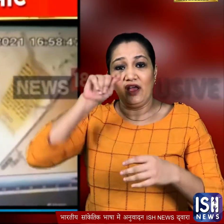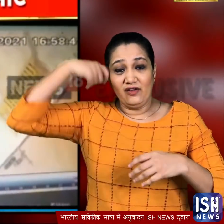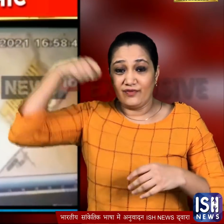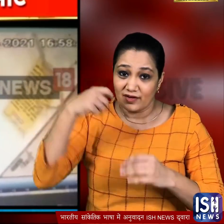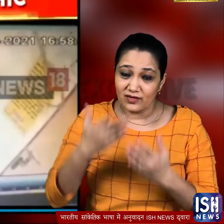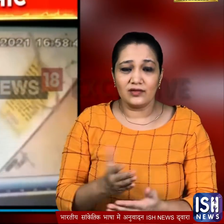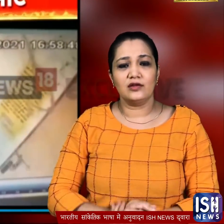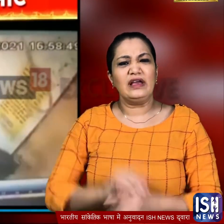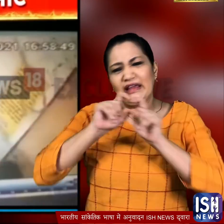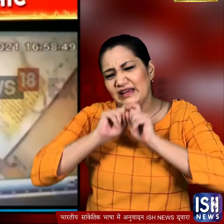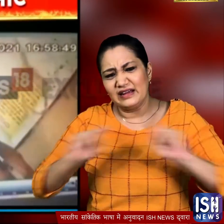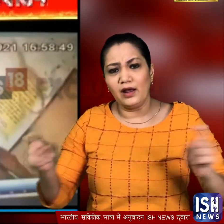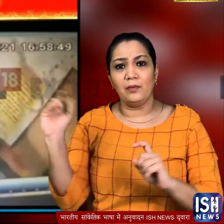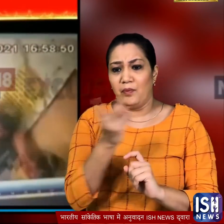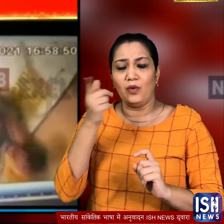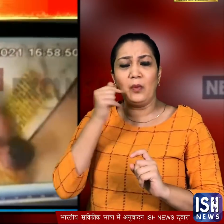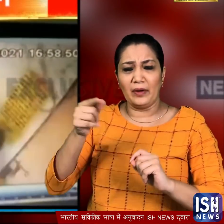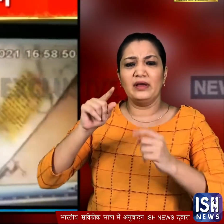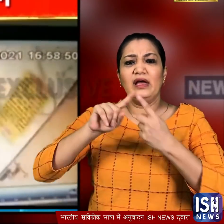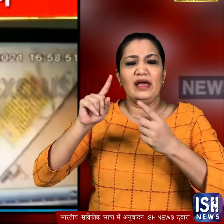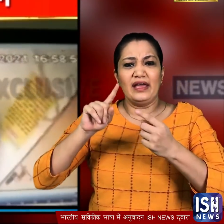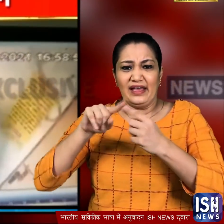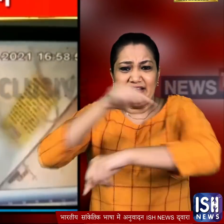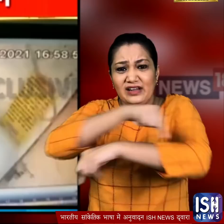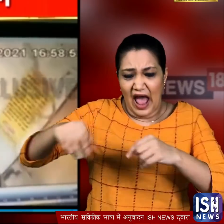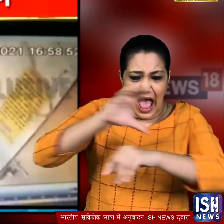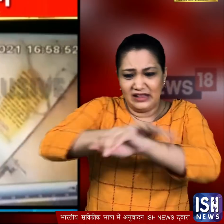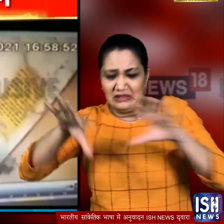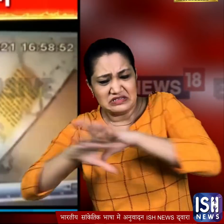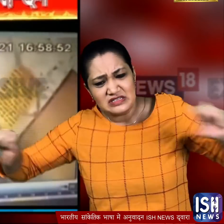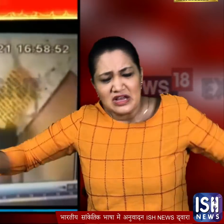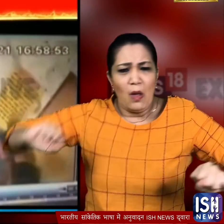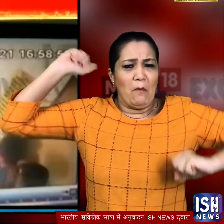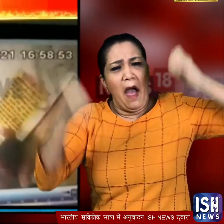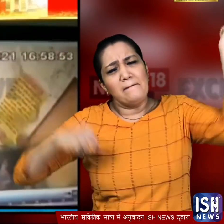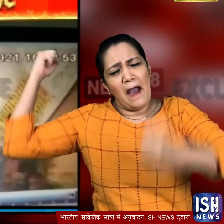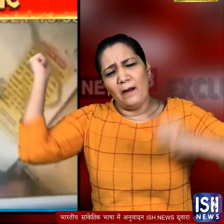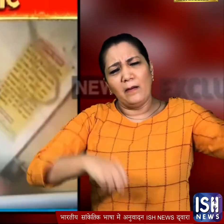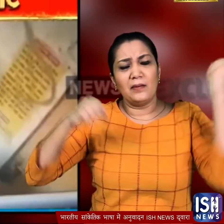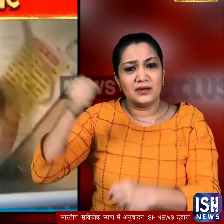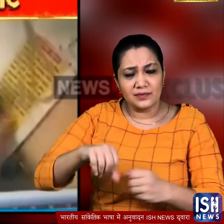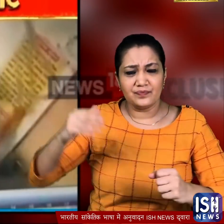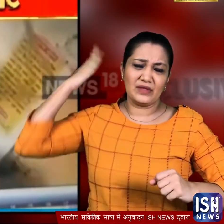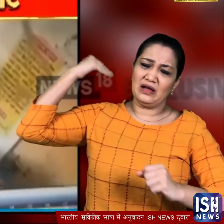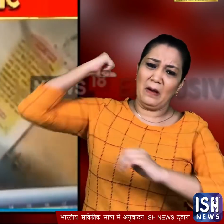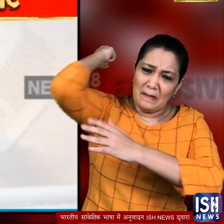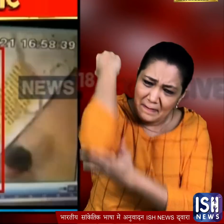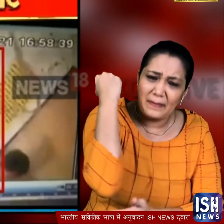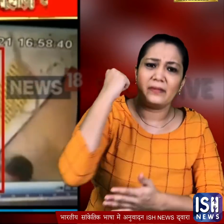सामने आया उसमें साफ दिखा कि दोनों ने उस इंजिनियर के हाथों को पकड़ लिया और उसे दे दनादन पीटते रहे कभी पीट में कोहनी मारी तो कभी उसे